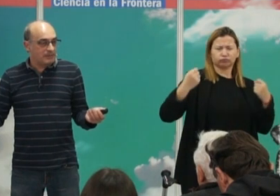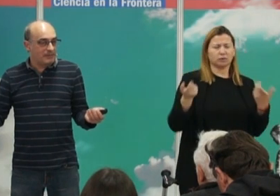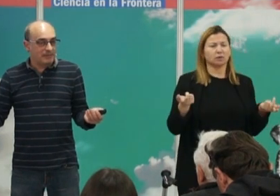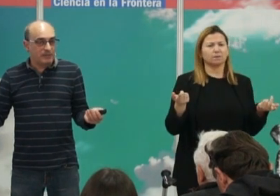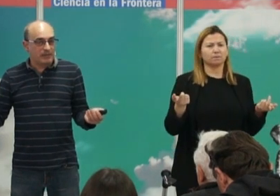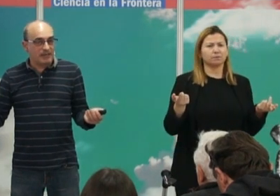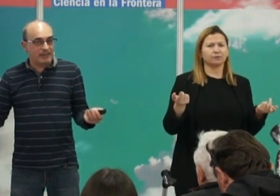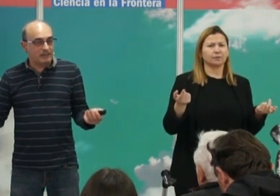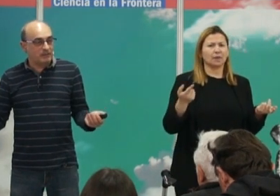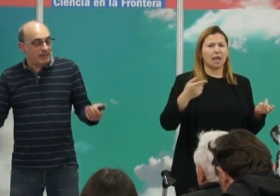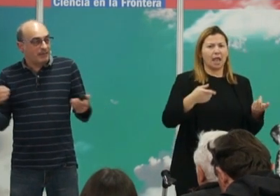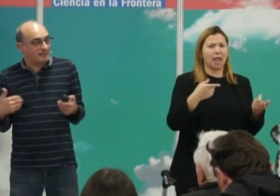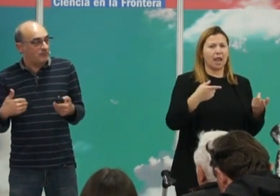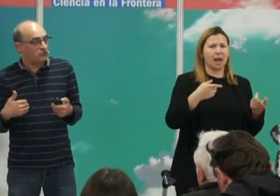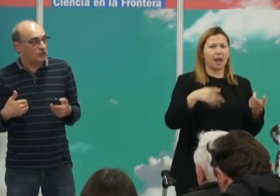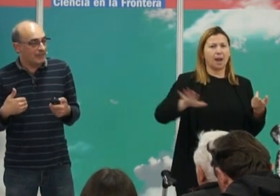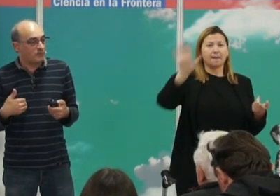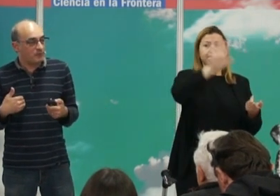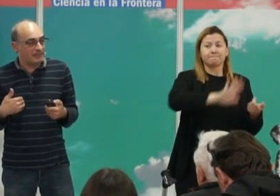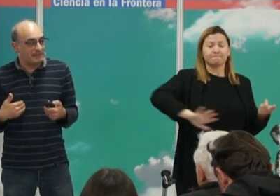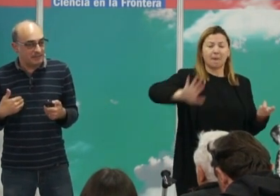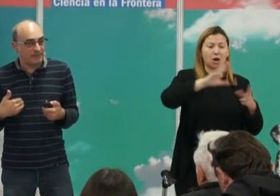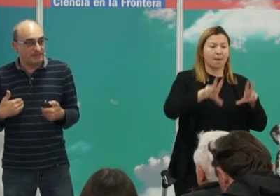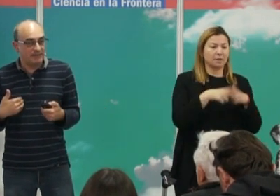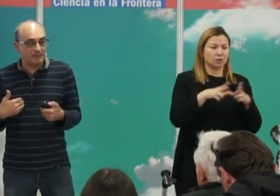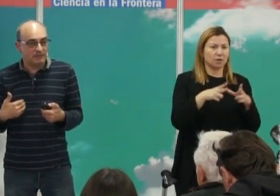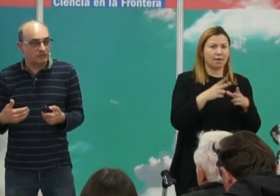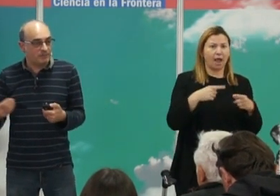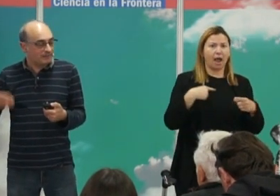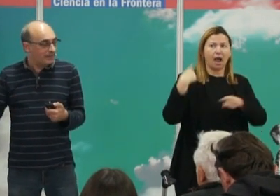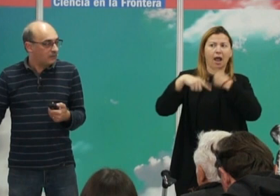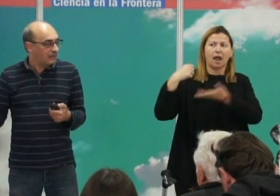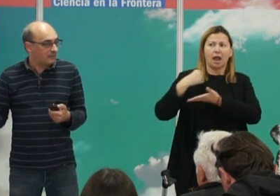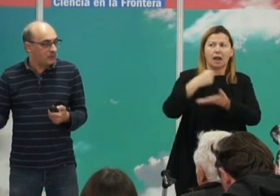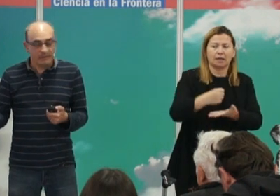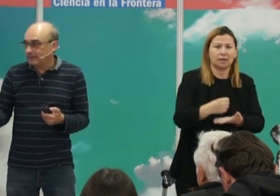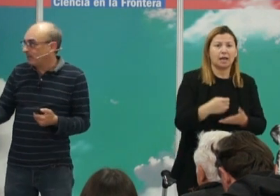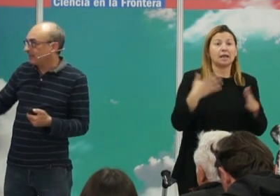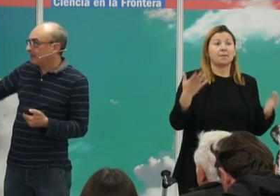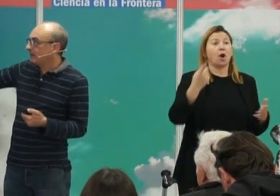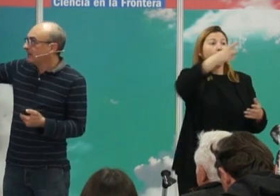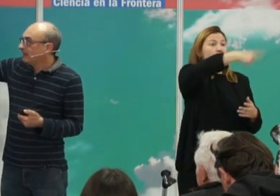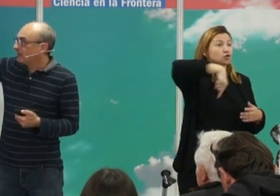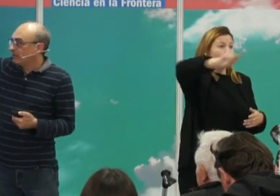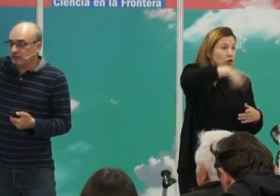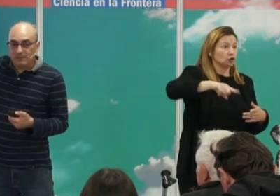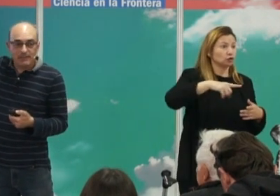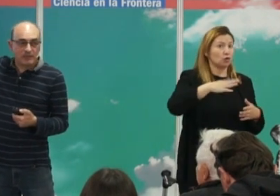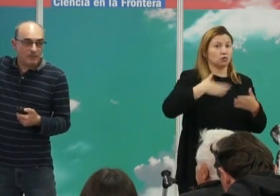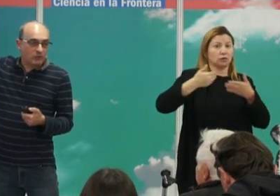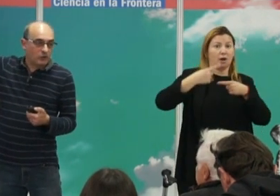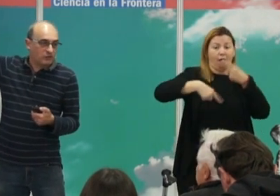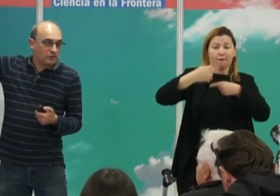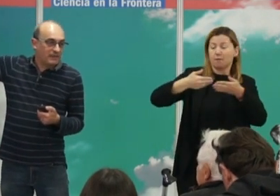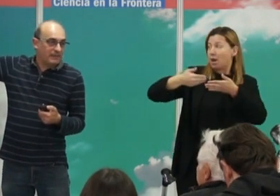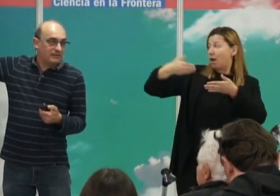completamente el panorama genético y hace que seamos con gran probabilidad descendientes de los que practicaron la desigualdad en el pasado cuando se mira